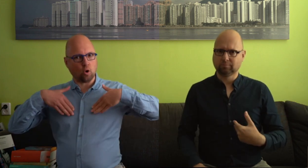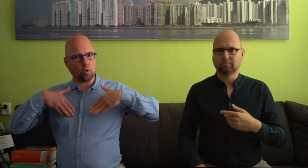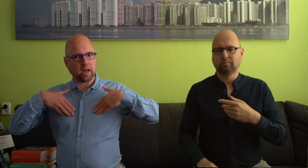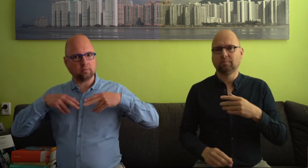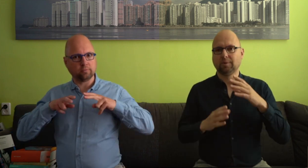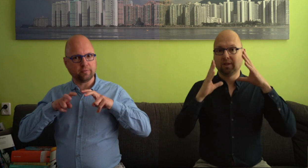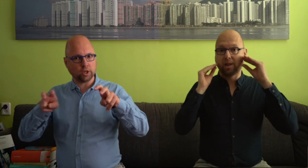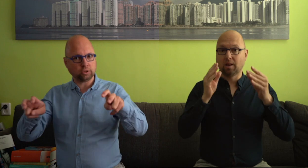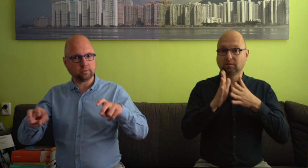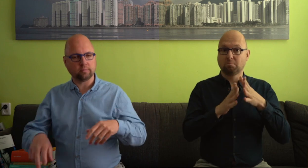coronavirus.